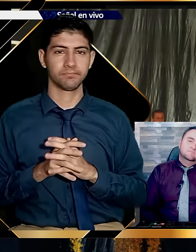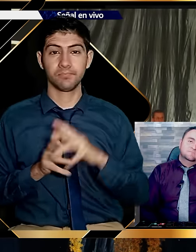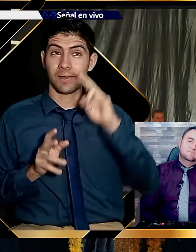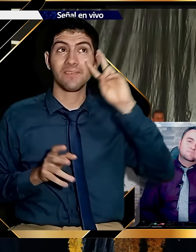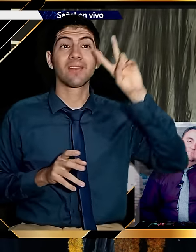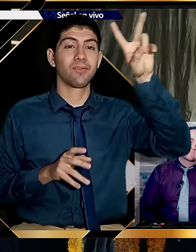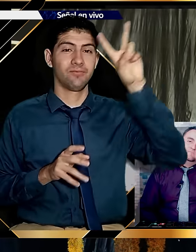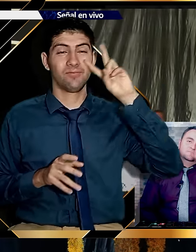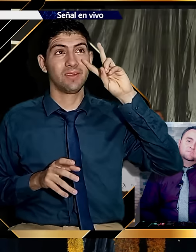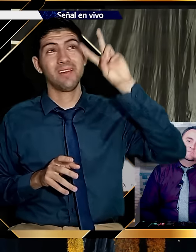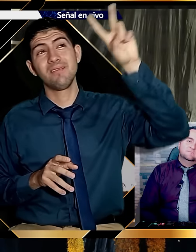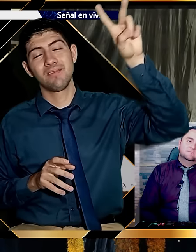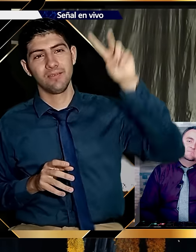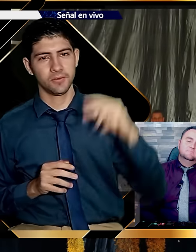verlo.